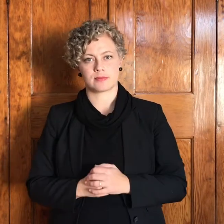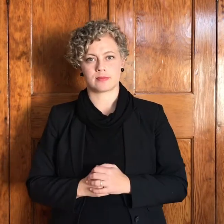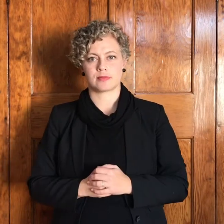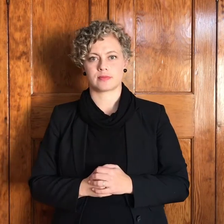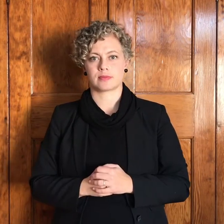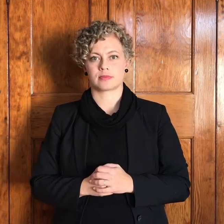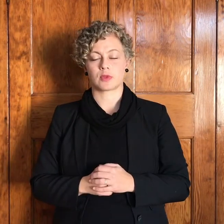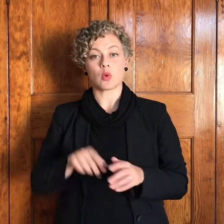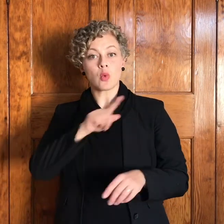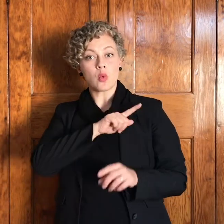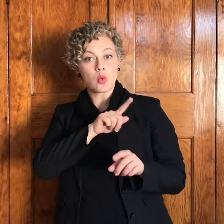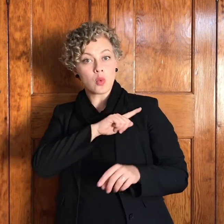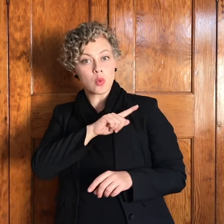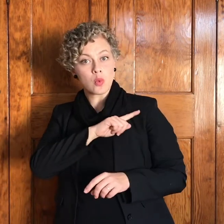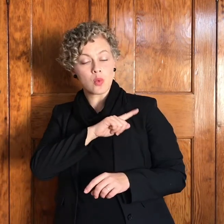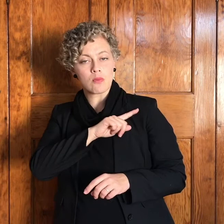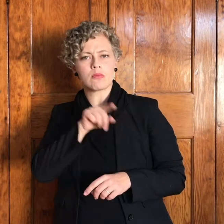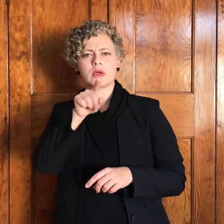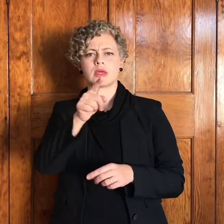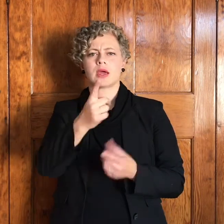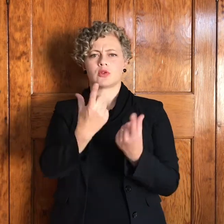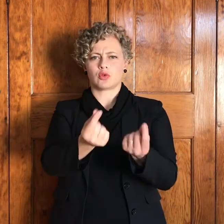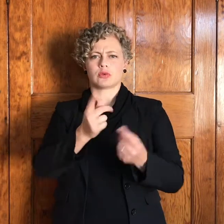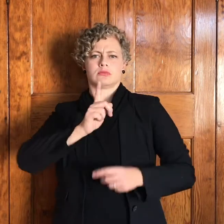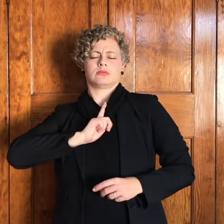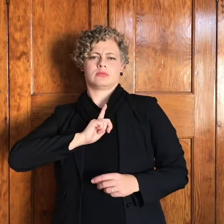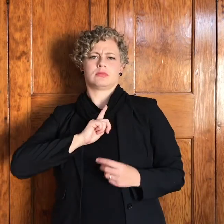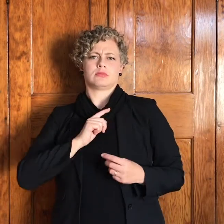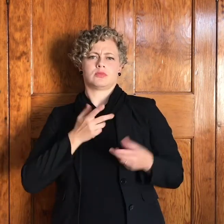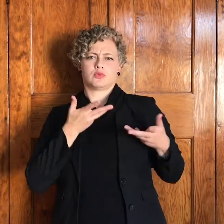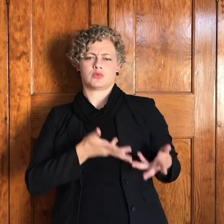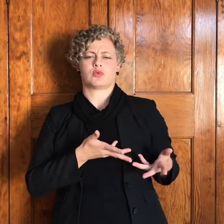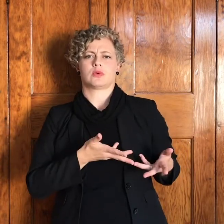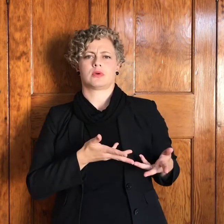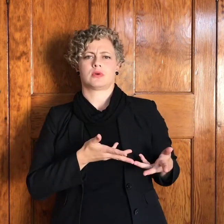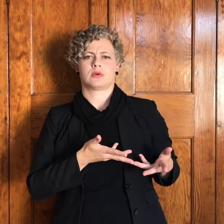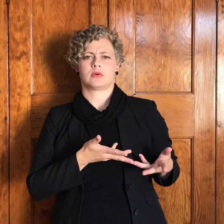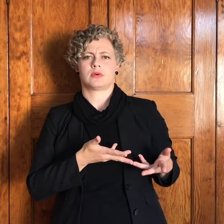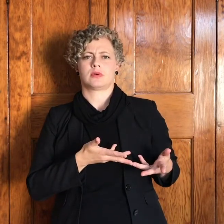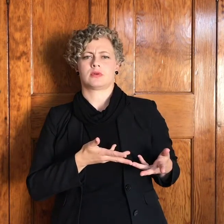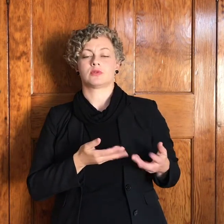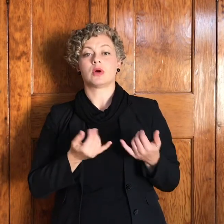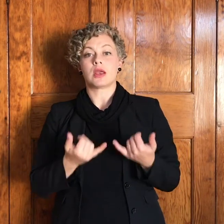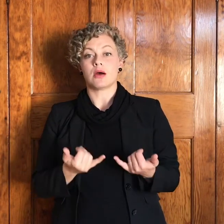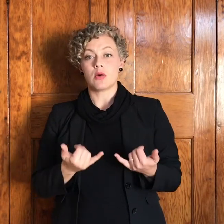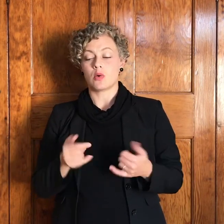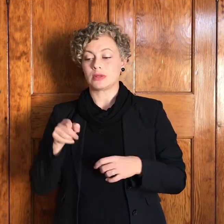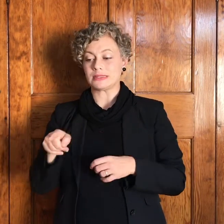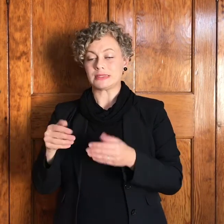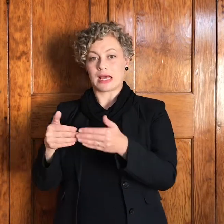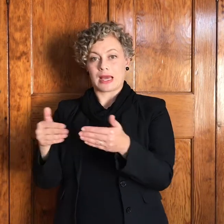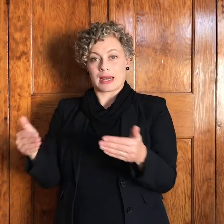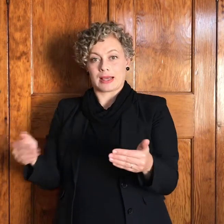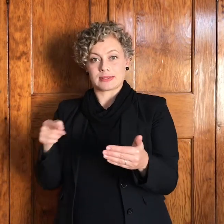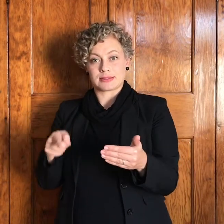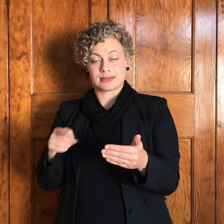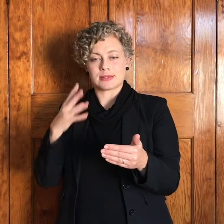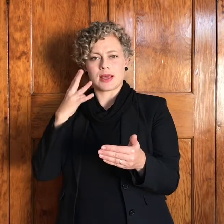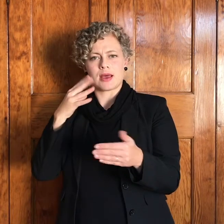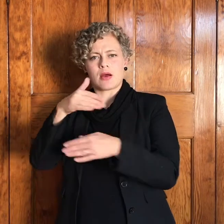aan my gedoen het nou die grens is nie net uiterlik nie sy innerlijke beleven is maar het verskil drasties van die